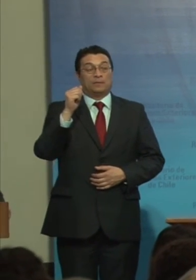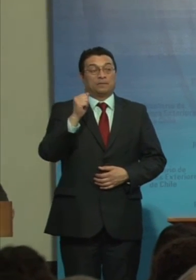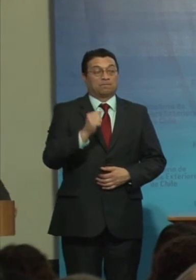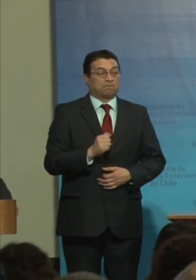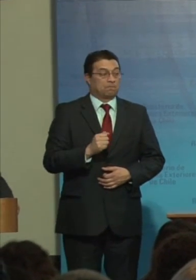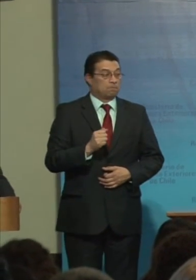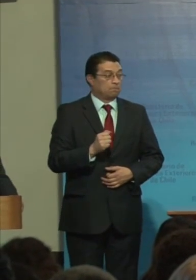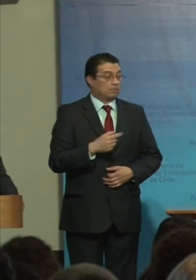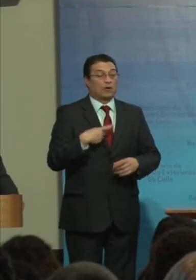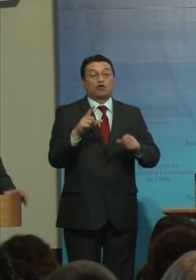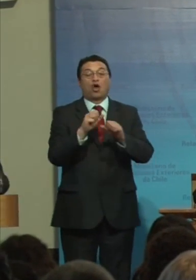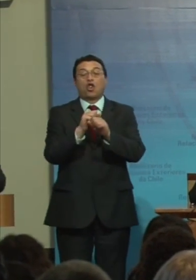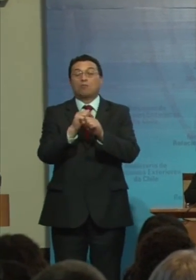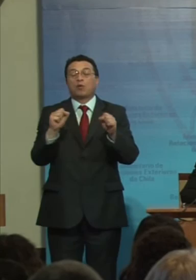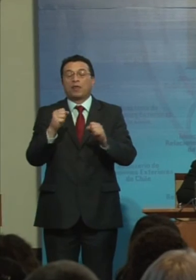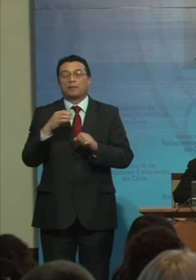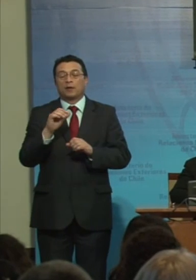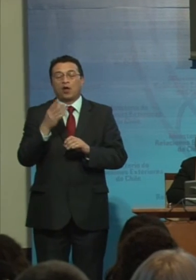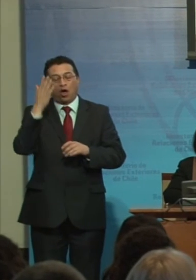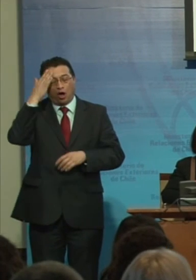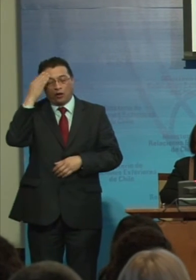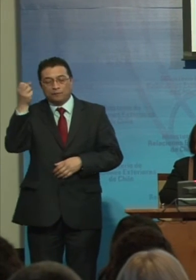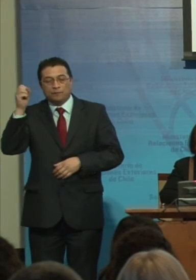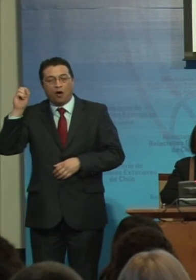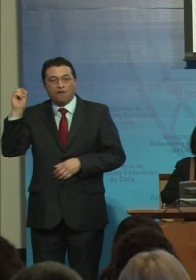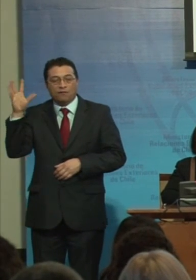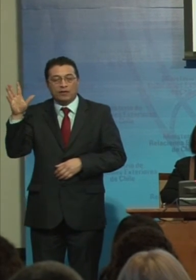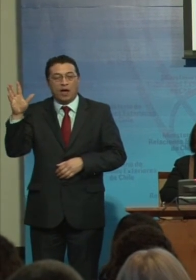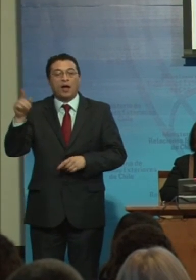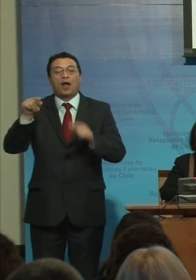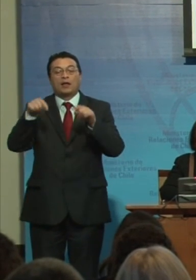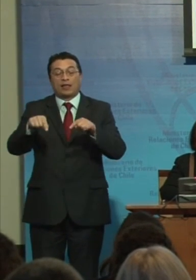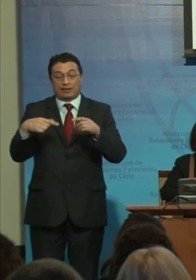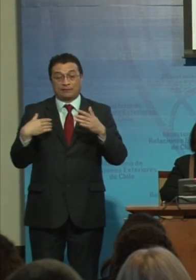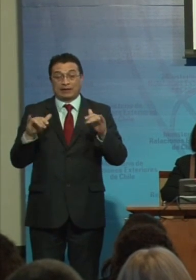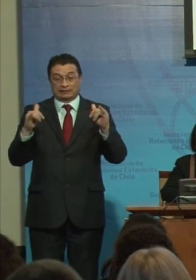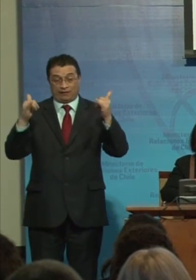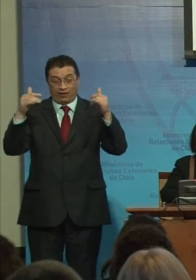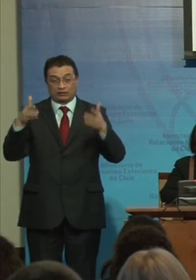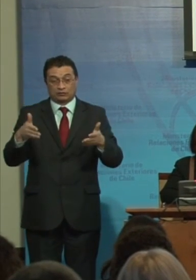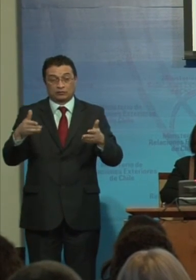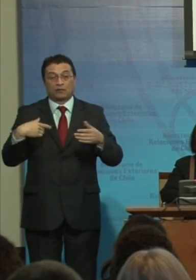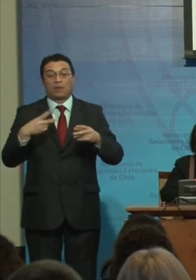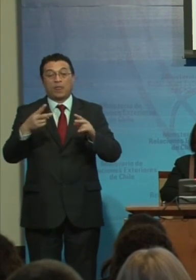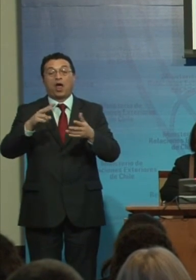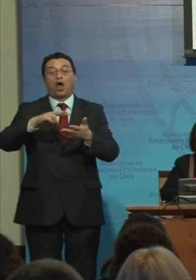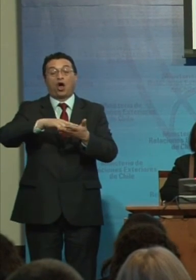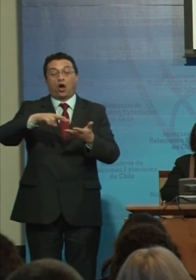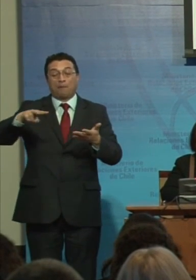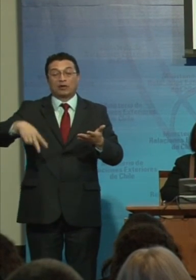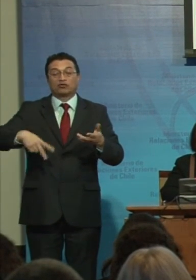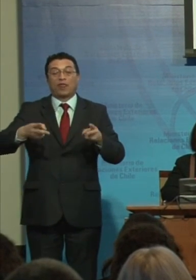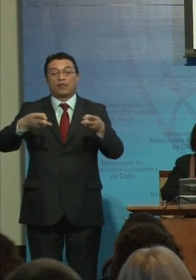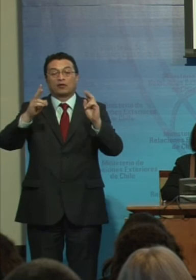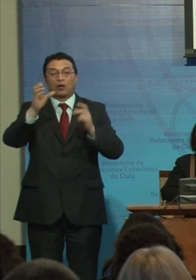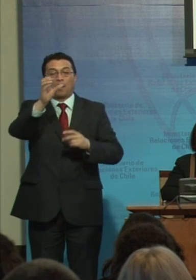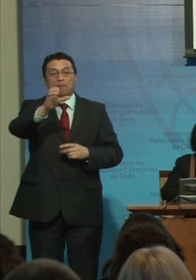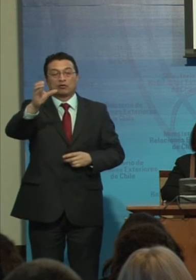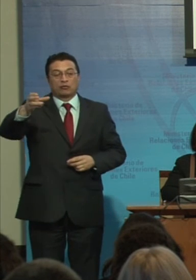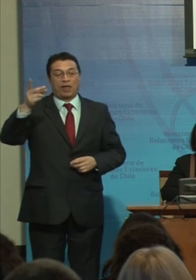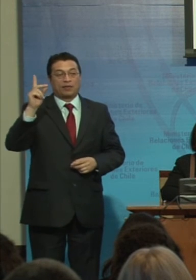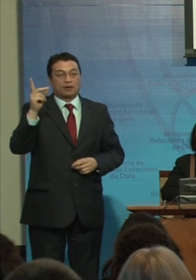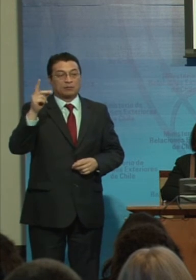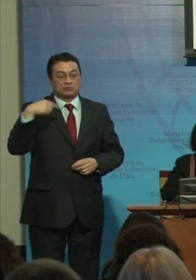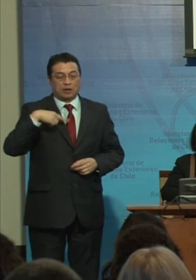No puedo dejar De mencionar En esta celebración De la convención De los derechos De las personas Con discapacidad